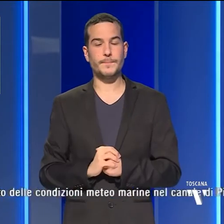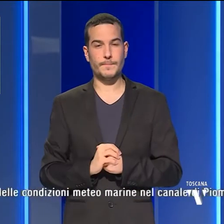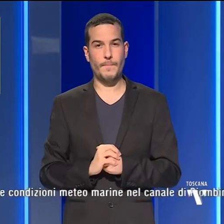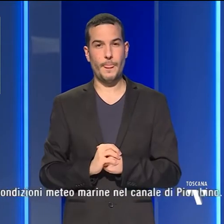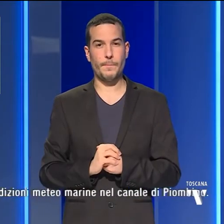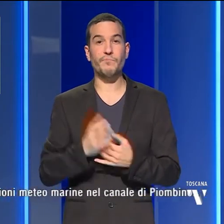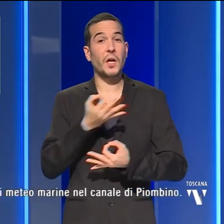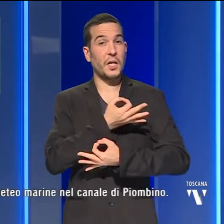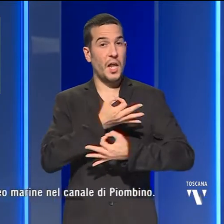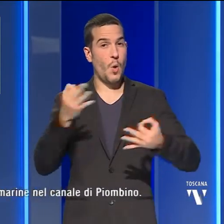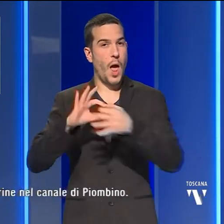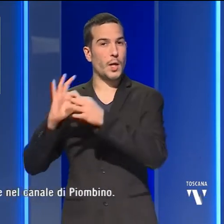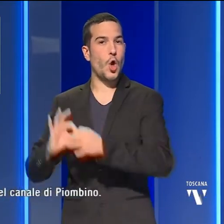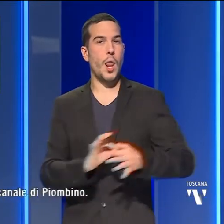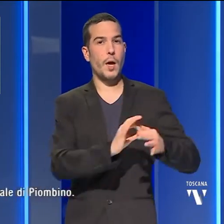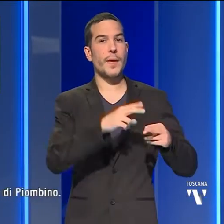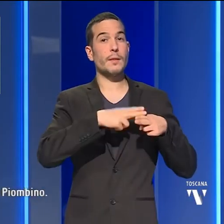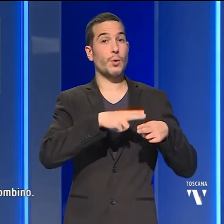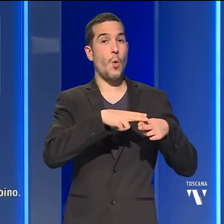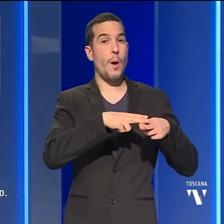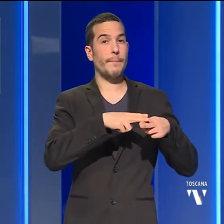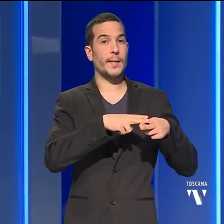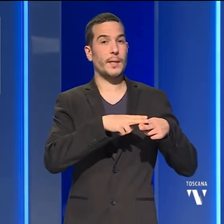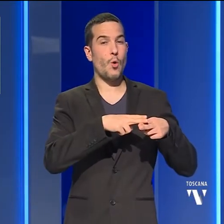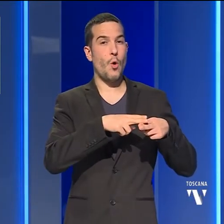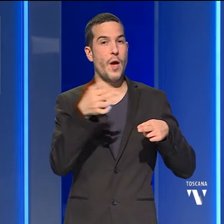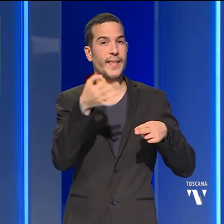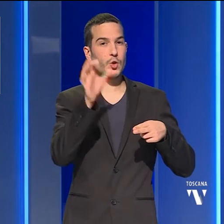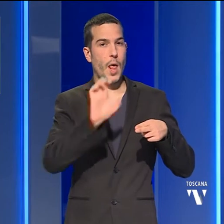Regolari anche i collegamenti da Piombino per l'isola d'Elba.